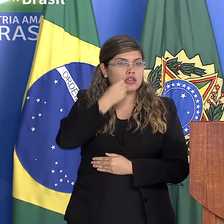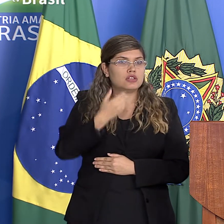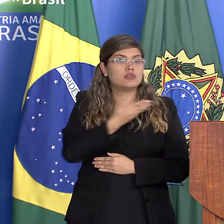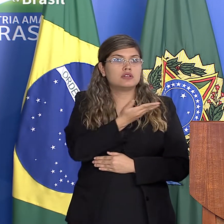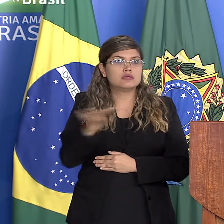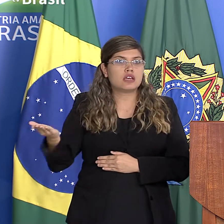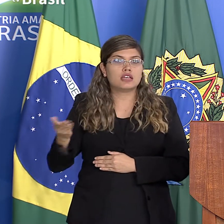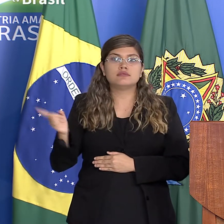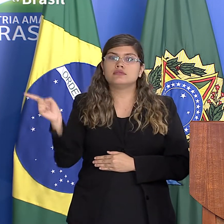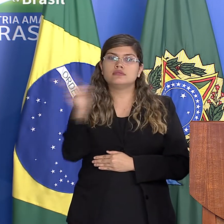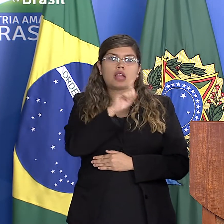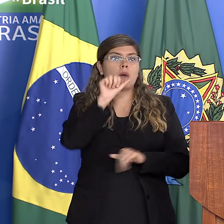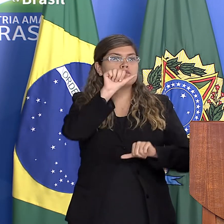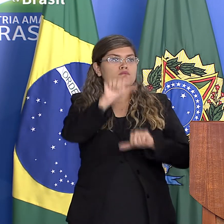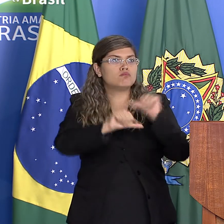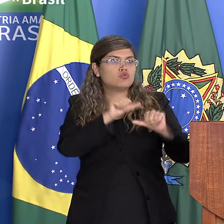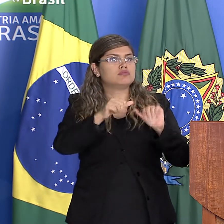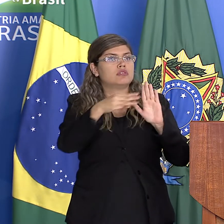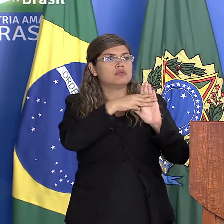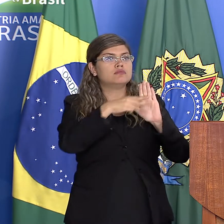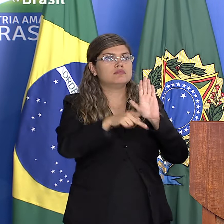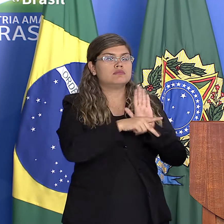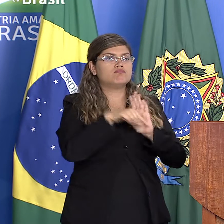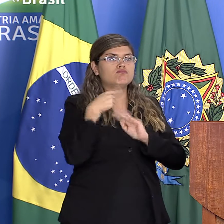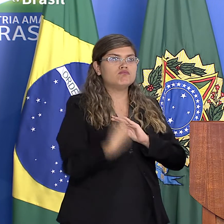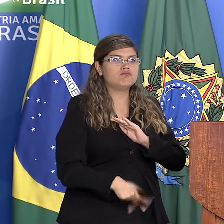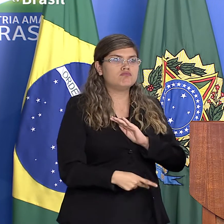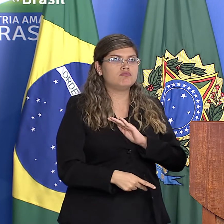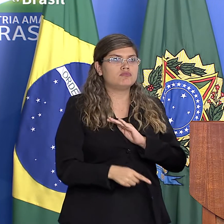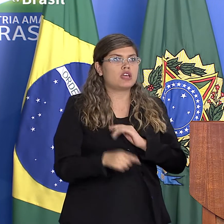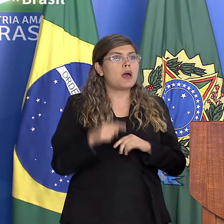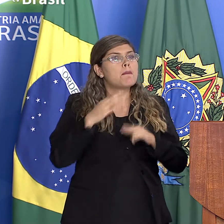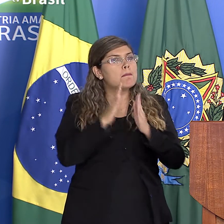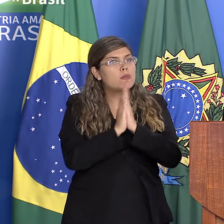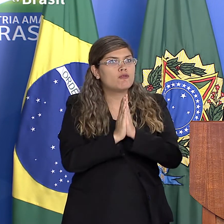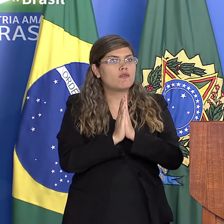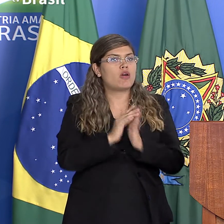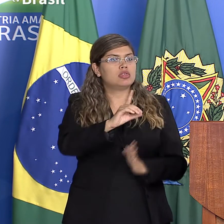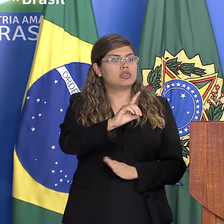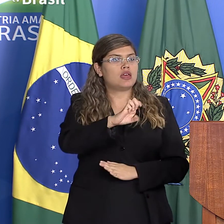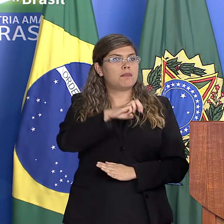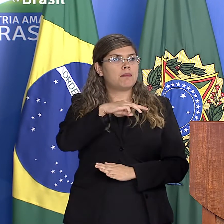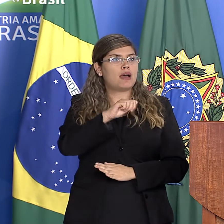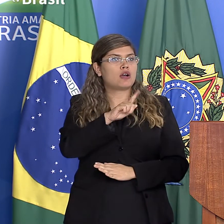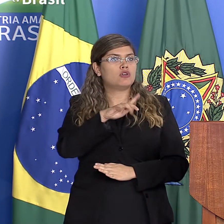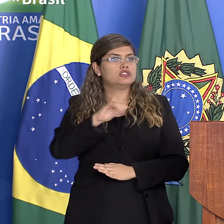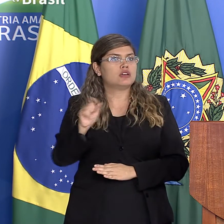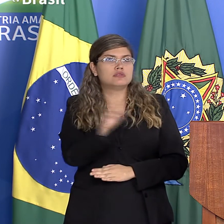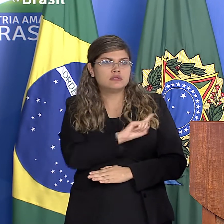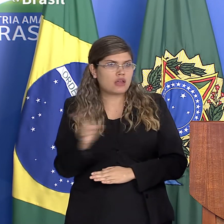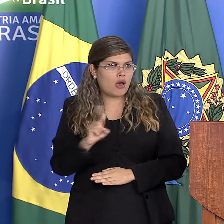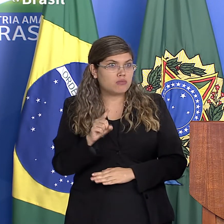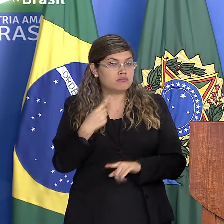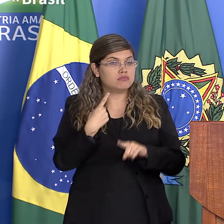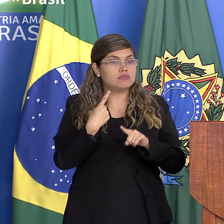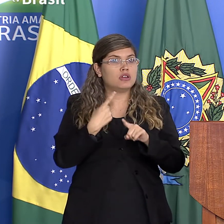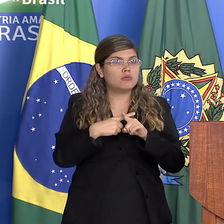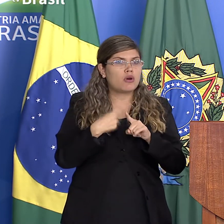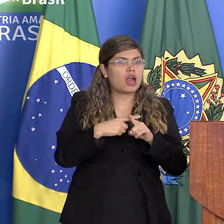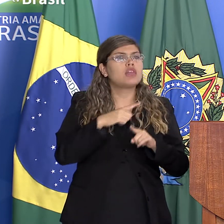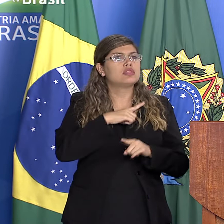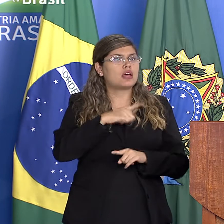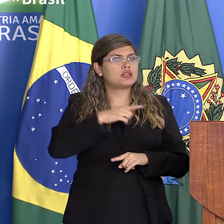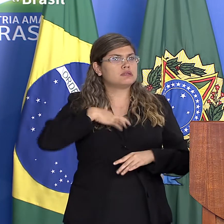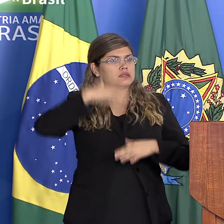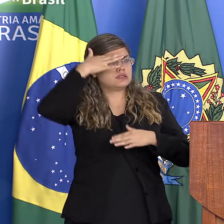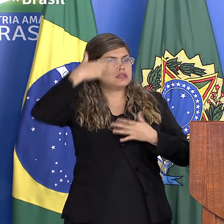essa medida provisória não façam demagogia já que não tiveram competência ou caráter para